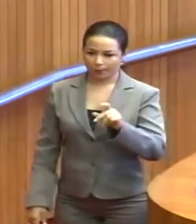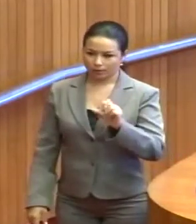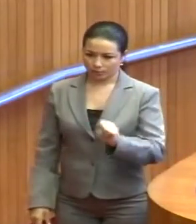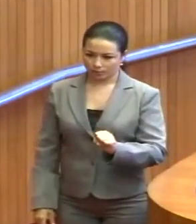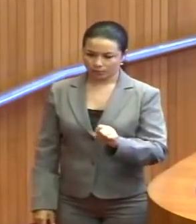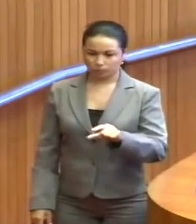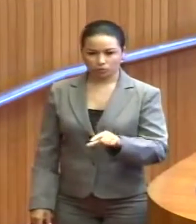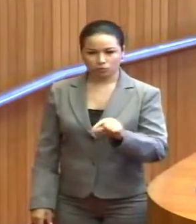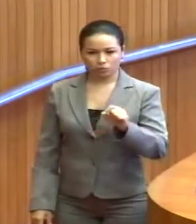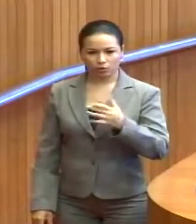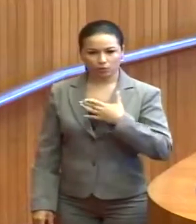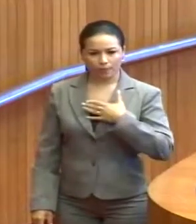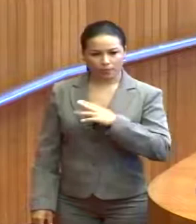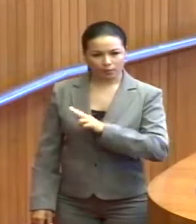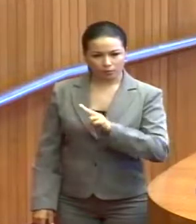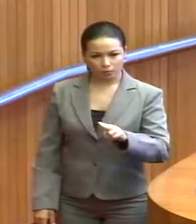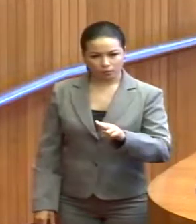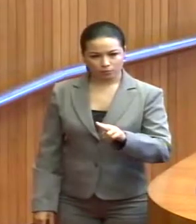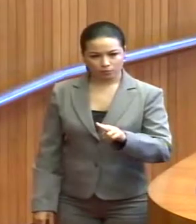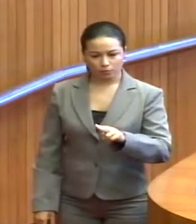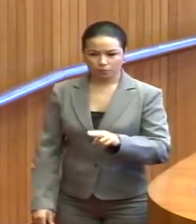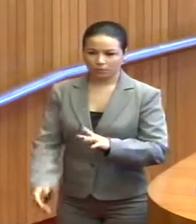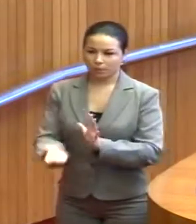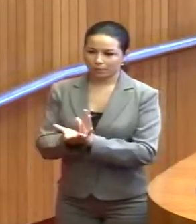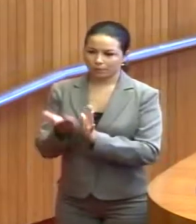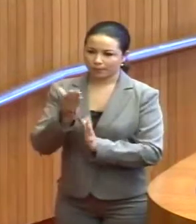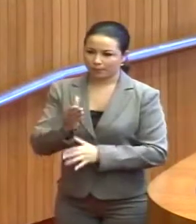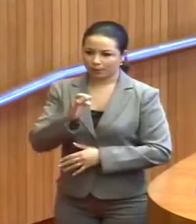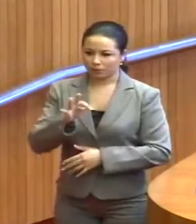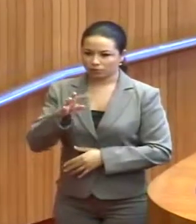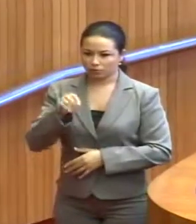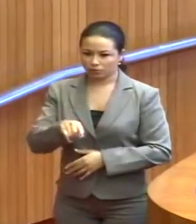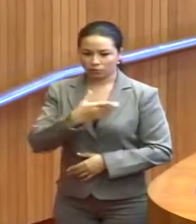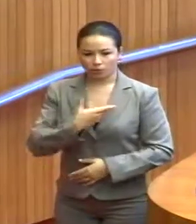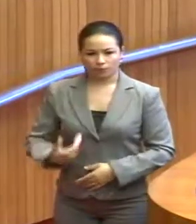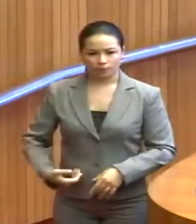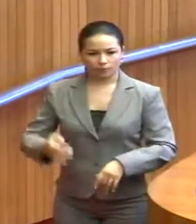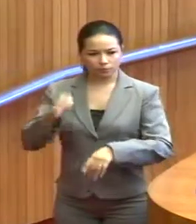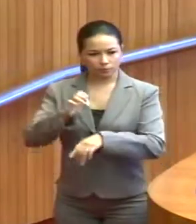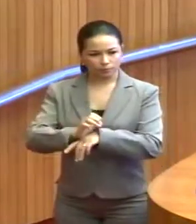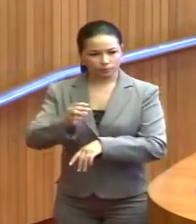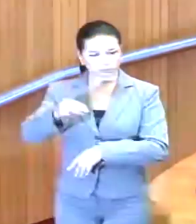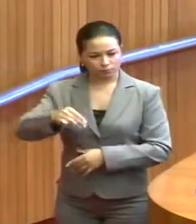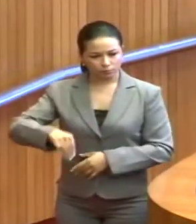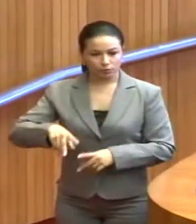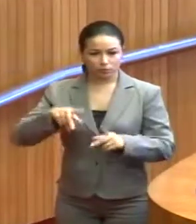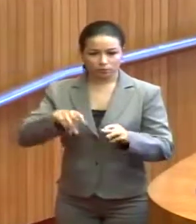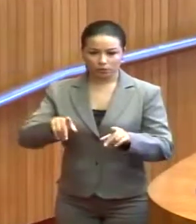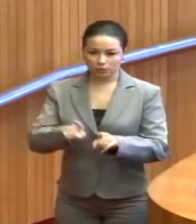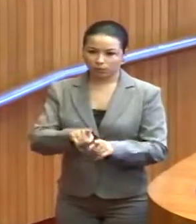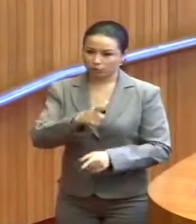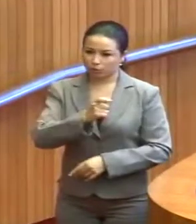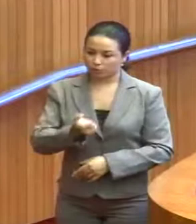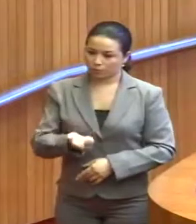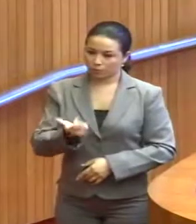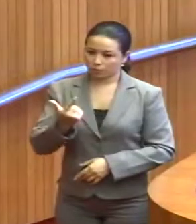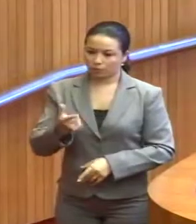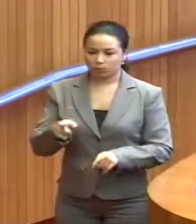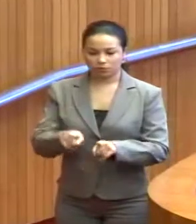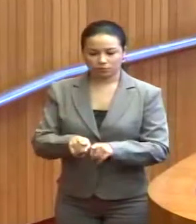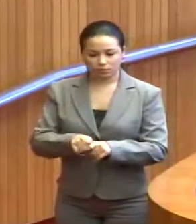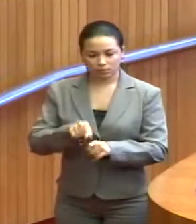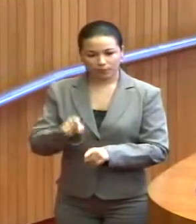Decidiu colocar o nosso nome como pré-candidato ao governo do Estado do Maranhão. Da mesma forma que fizemos em 2012, também